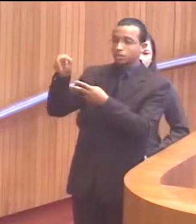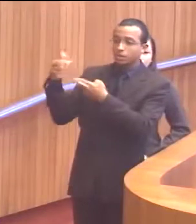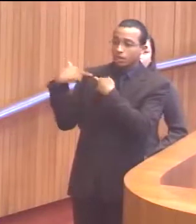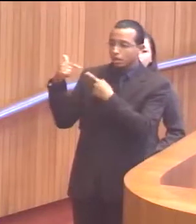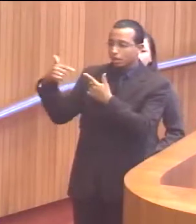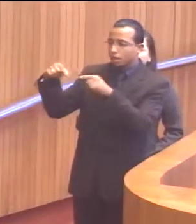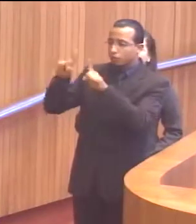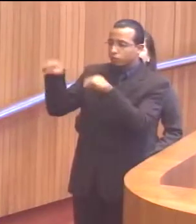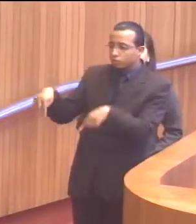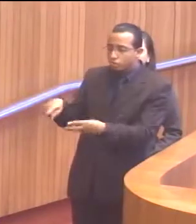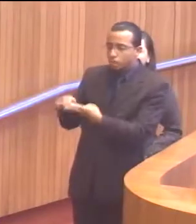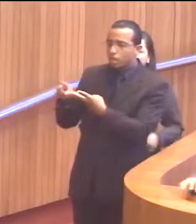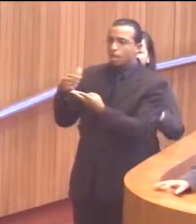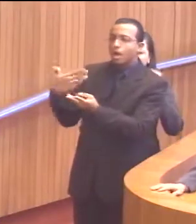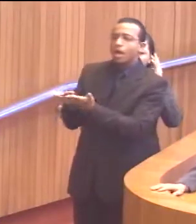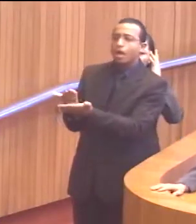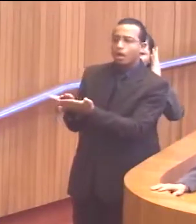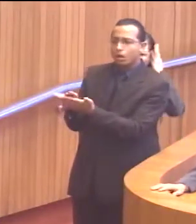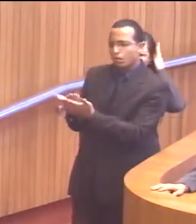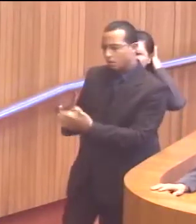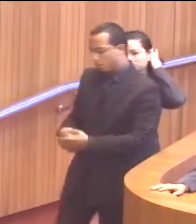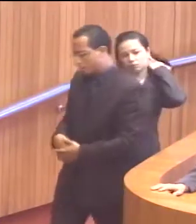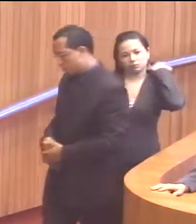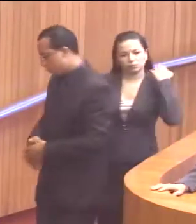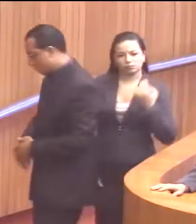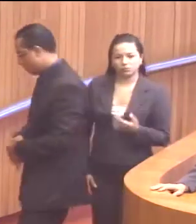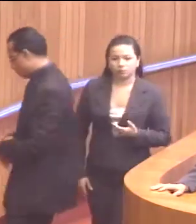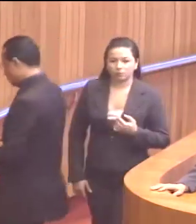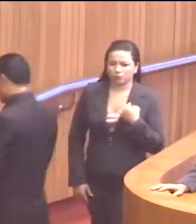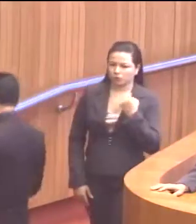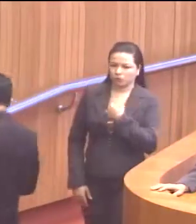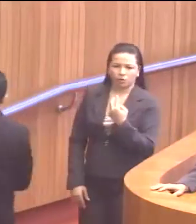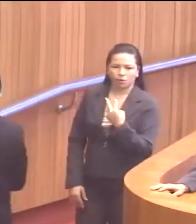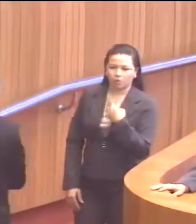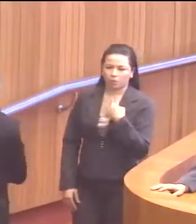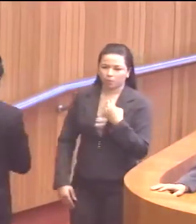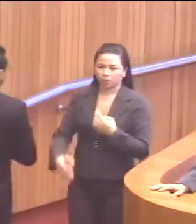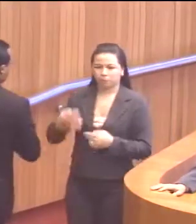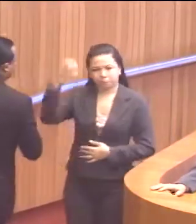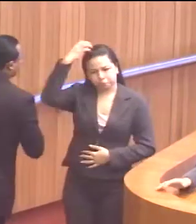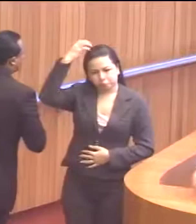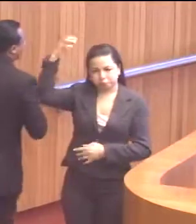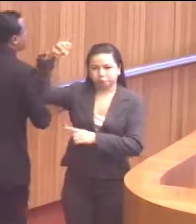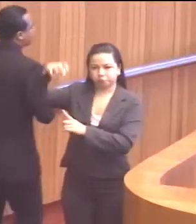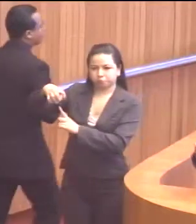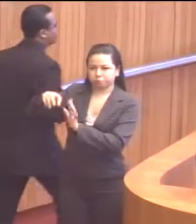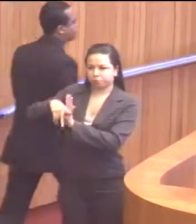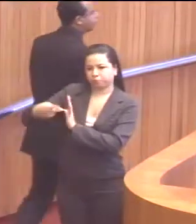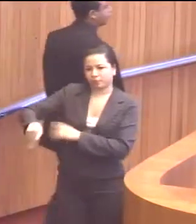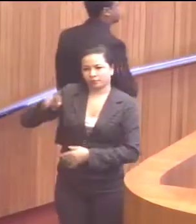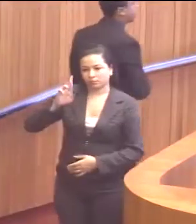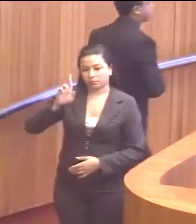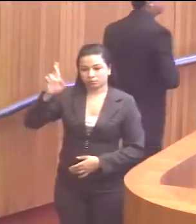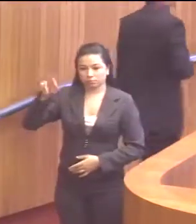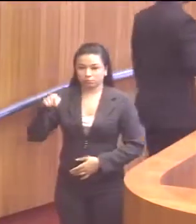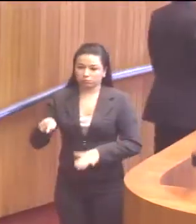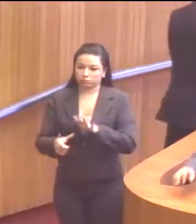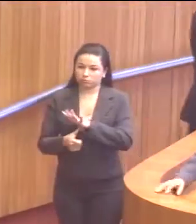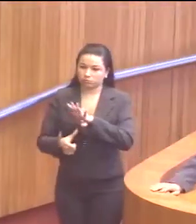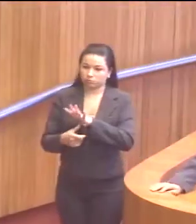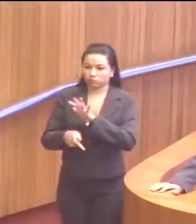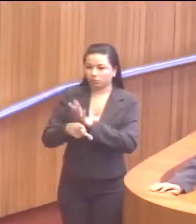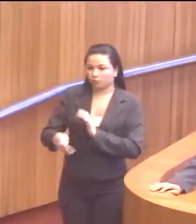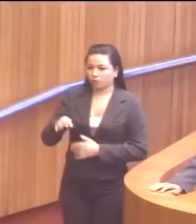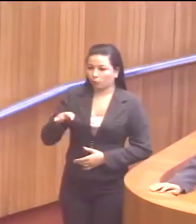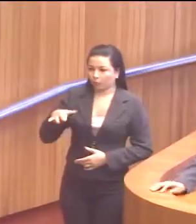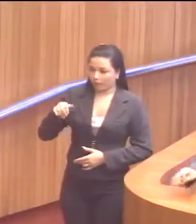de servidor, nem de estudante, e nem podemos atribuir ao gestor da UEMA a